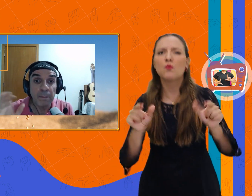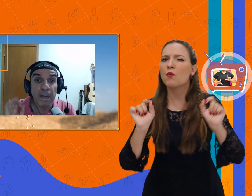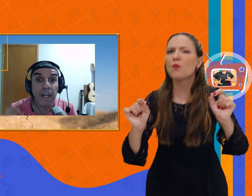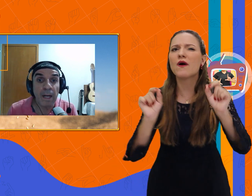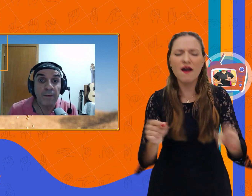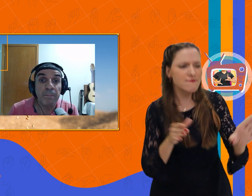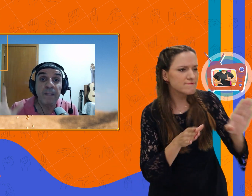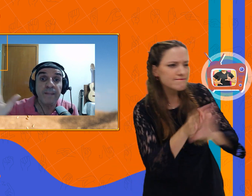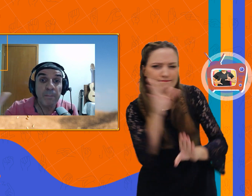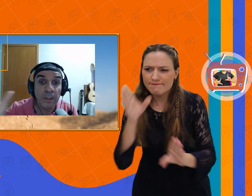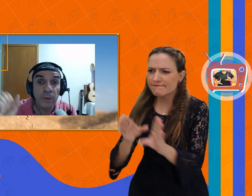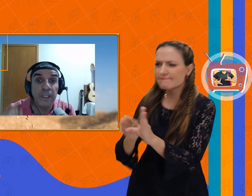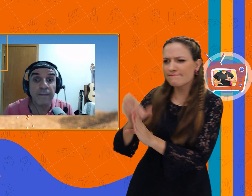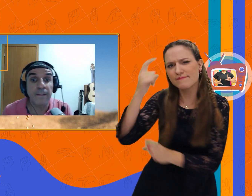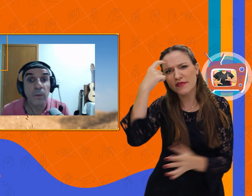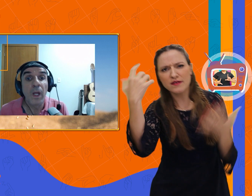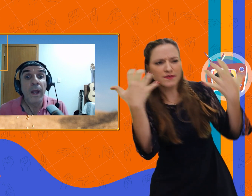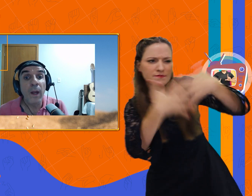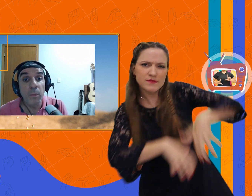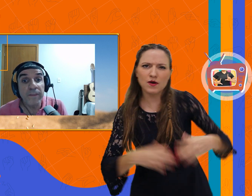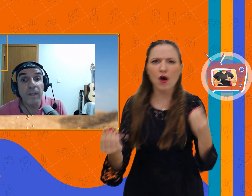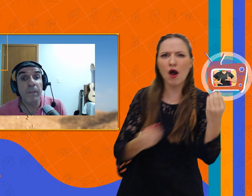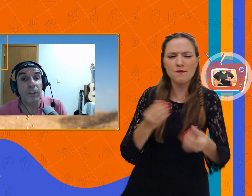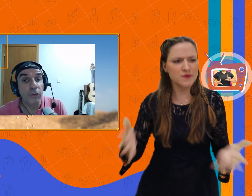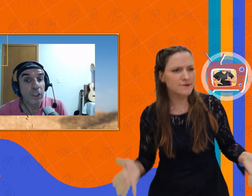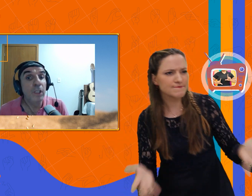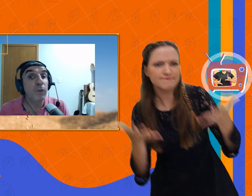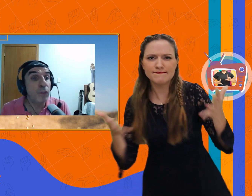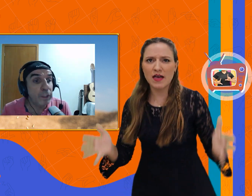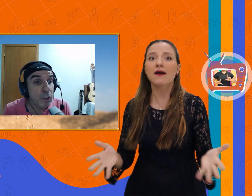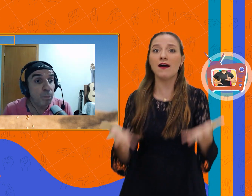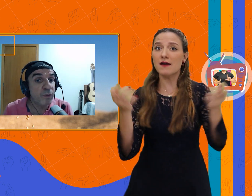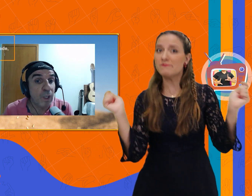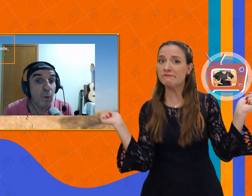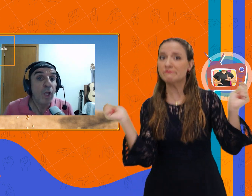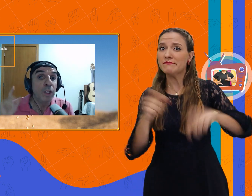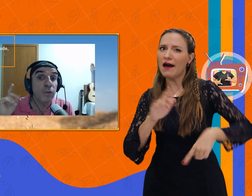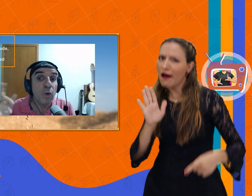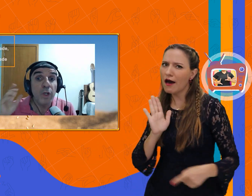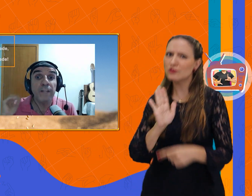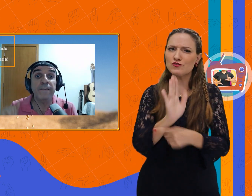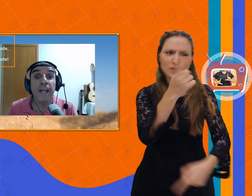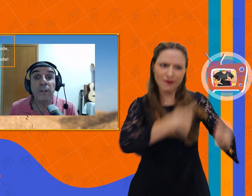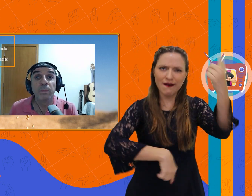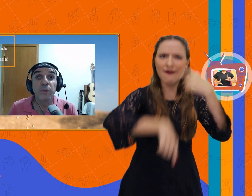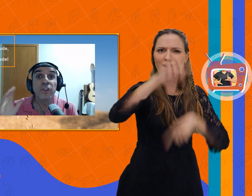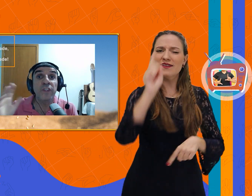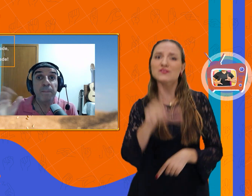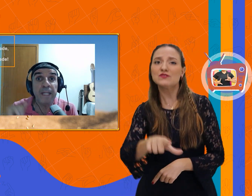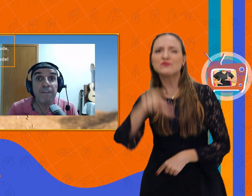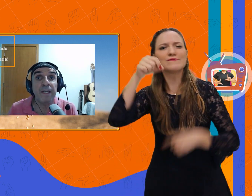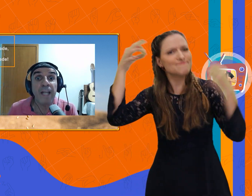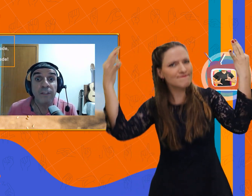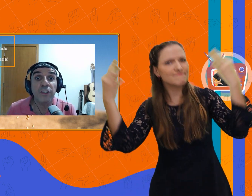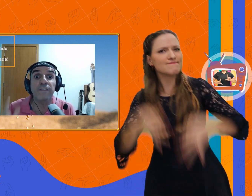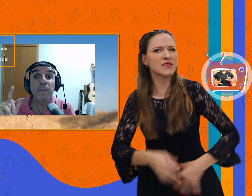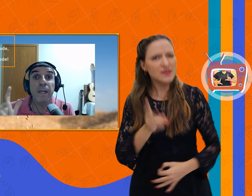palavra, pensamento e ação é uma semente. E você tem opção. Escolha certo, busque sempre a verdade. Quem semeia